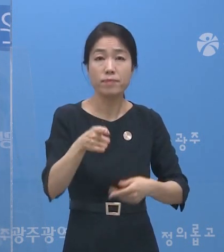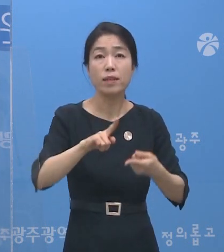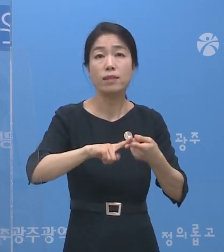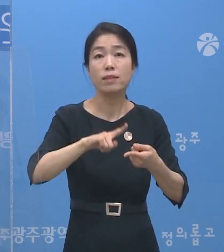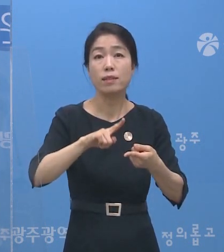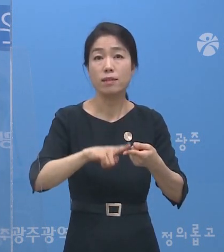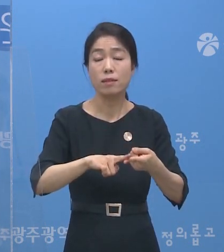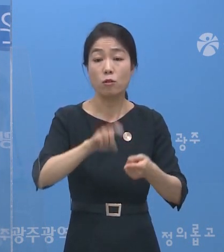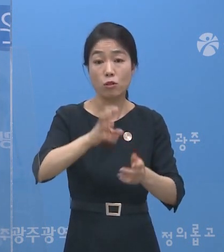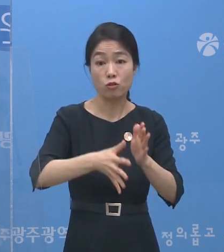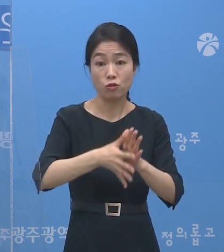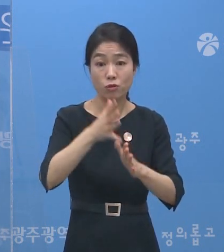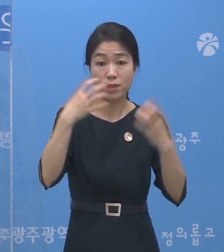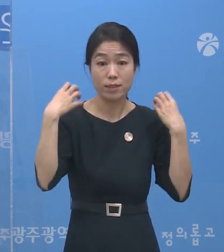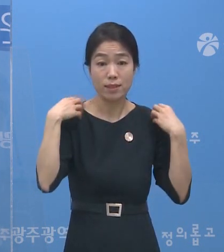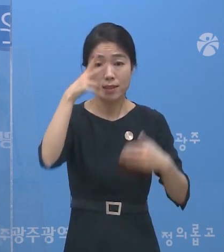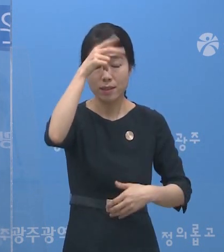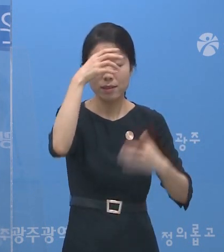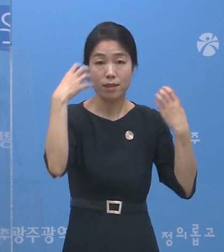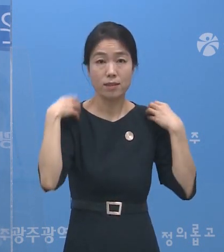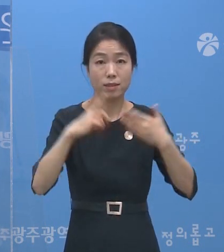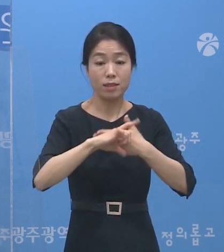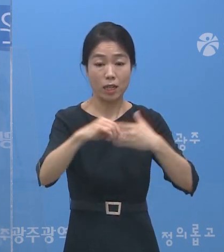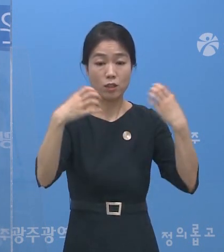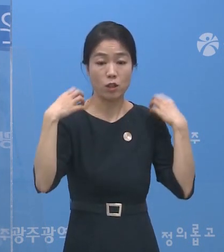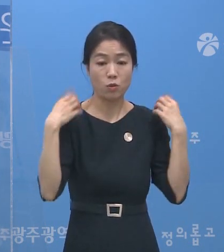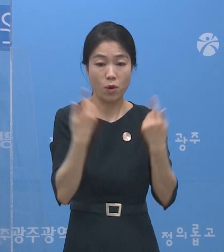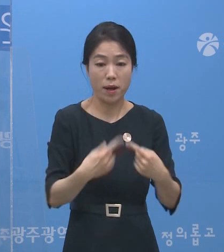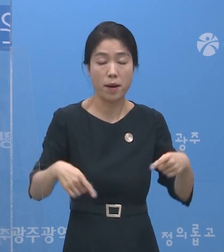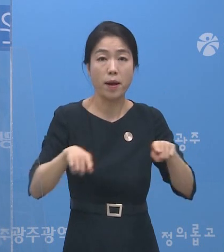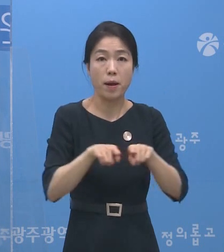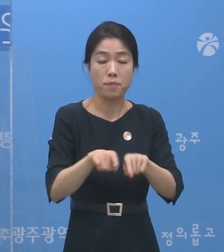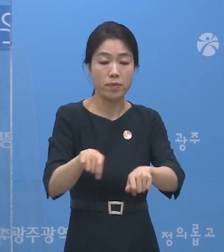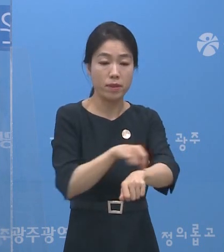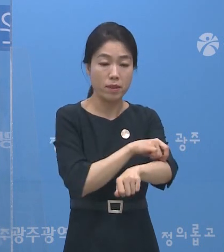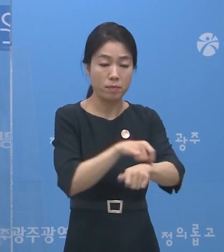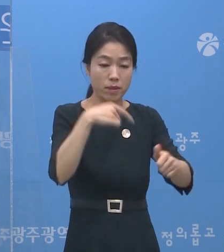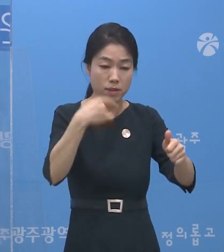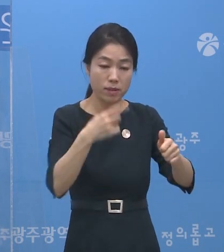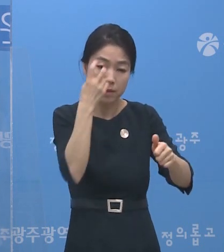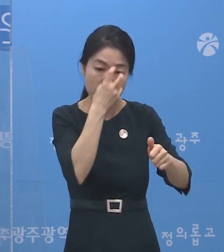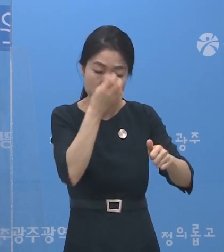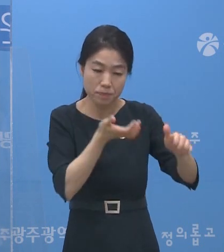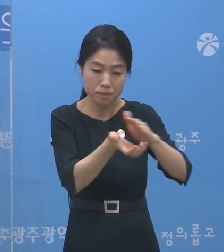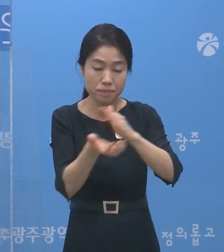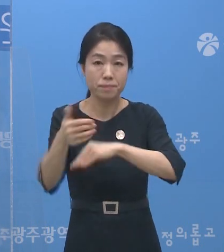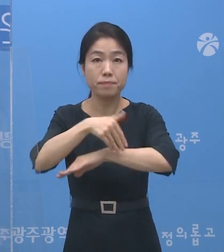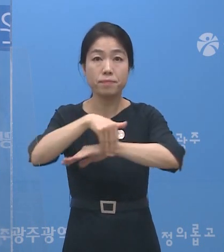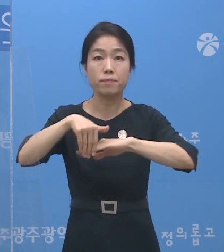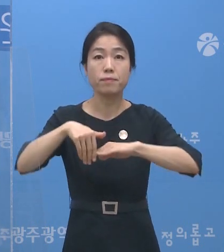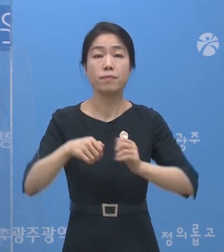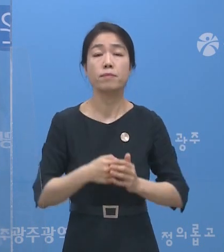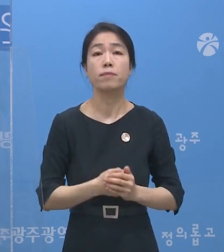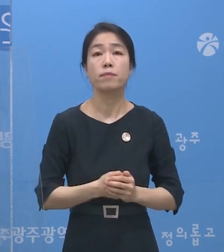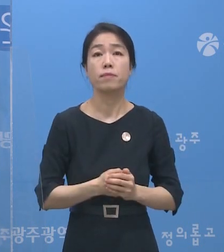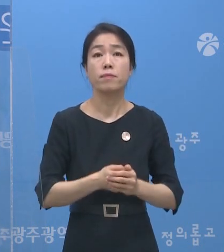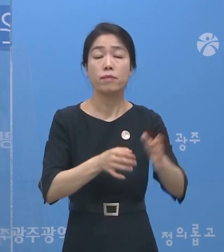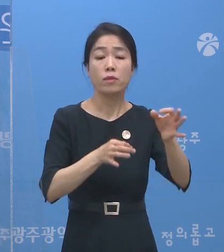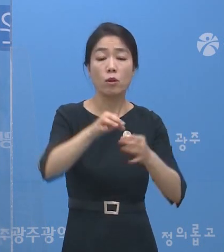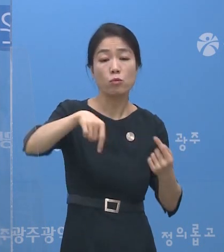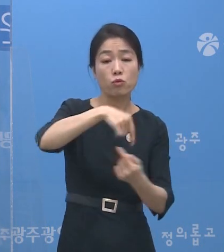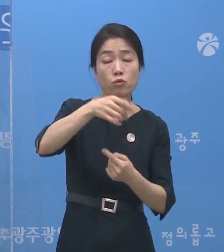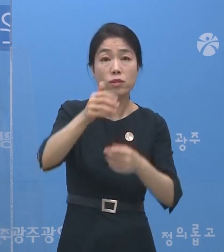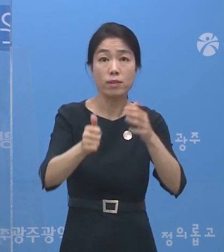우리시는 경찰청, 자치구와 합동으로 특별지도 단속을 실시합니다. 업소